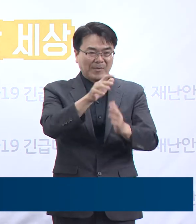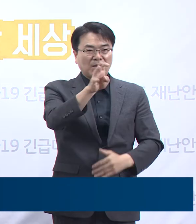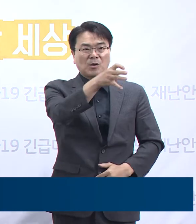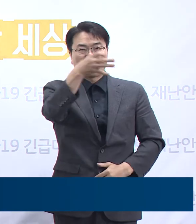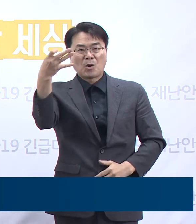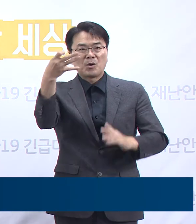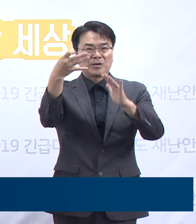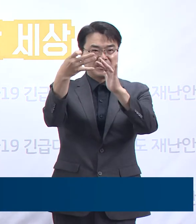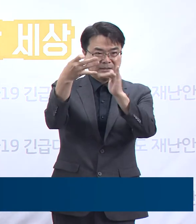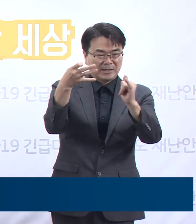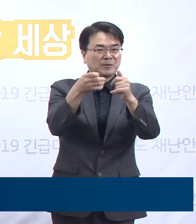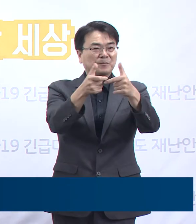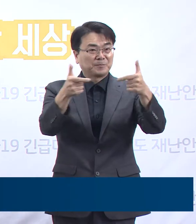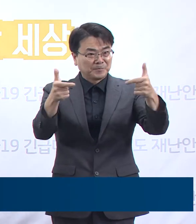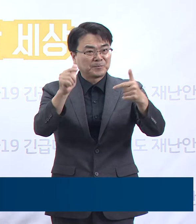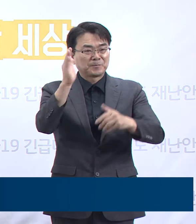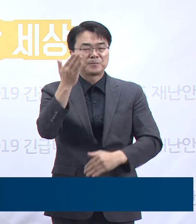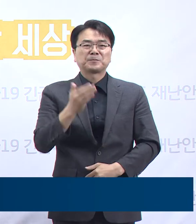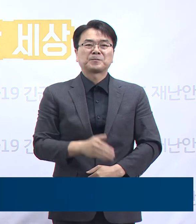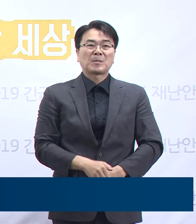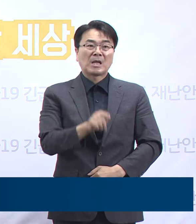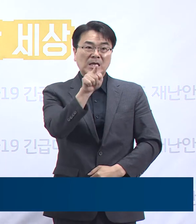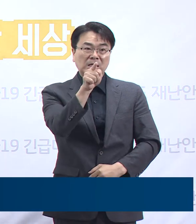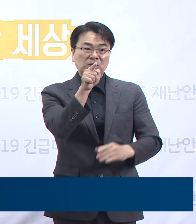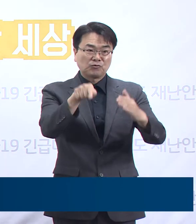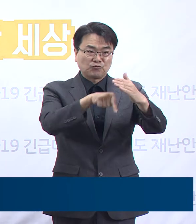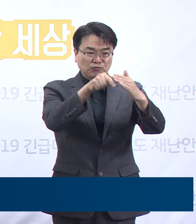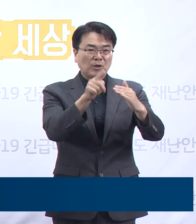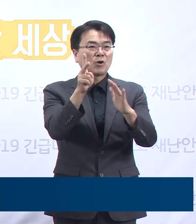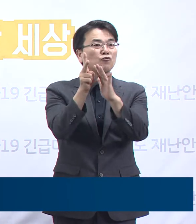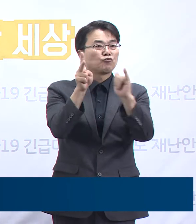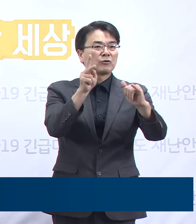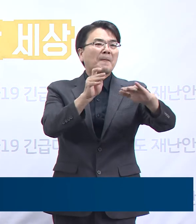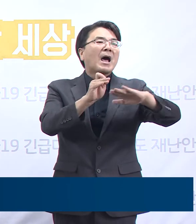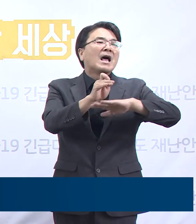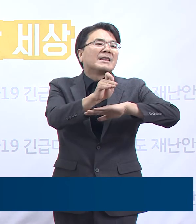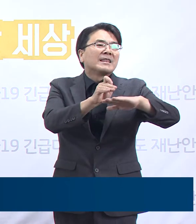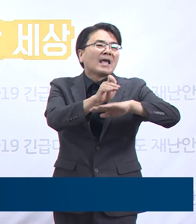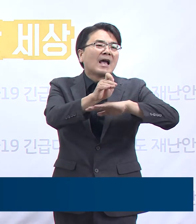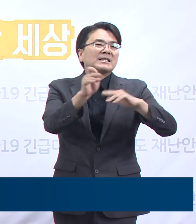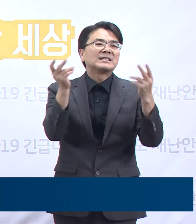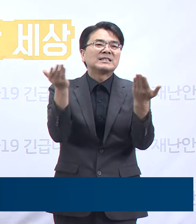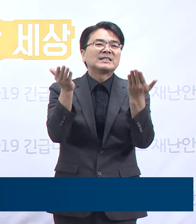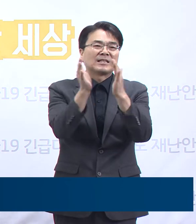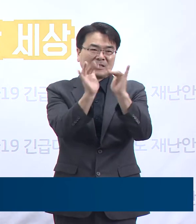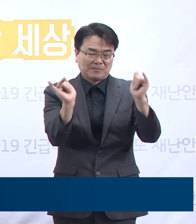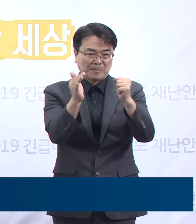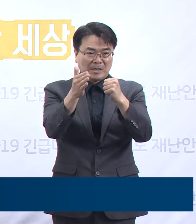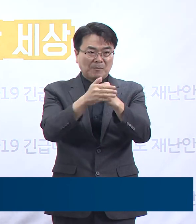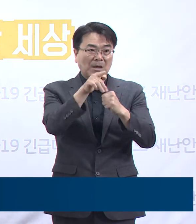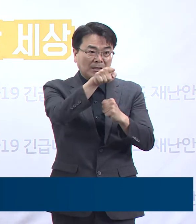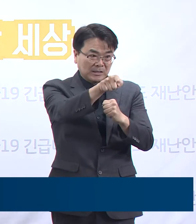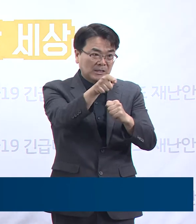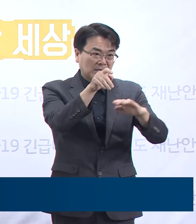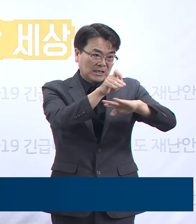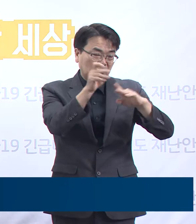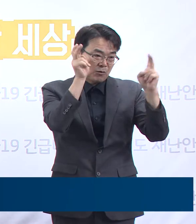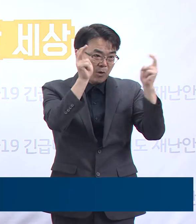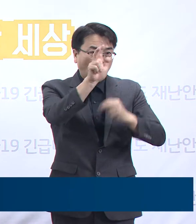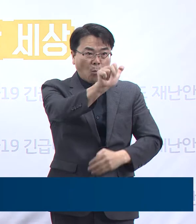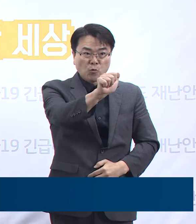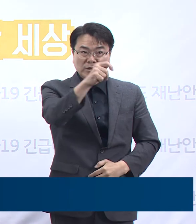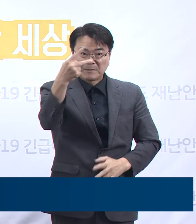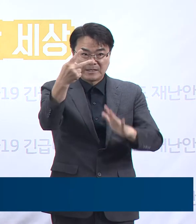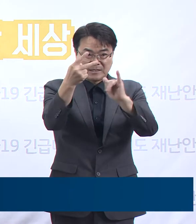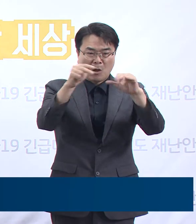늘었습니다. 확진자 중 2명은 택시회사 직원이었습니다. 해당 운수회사 직원 52명에